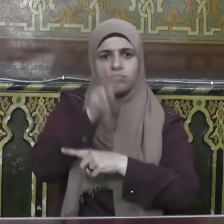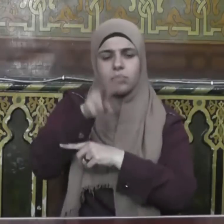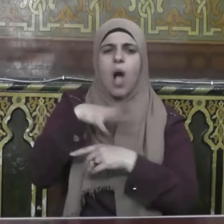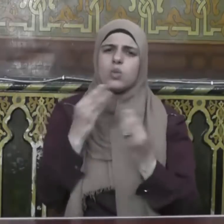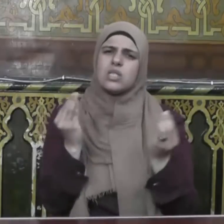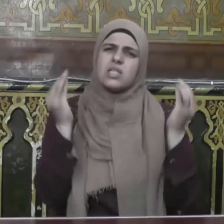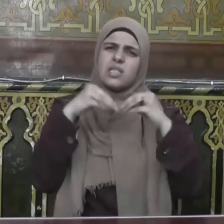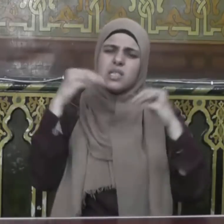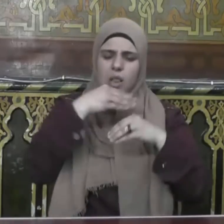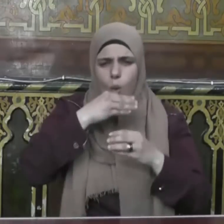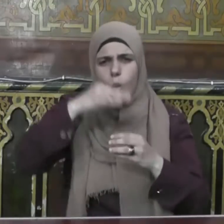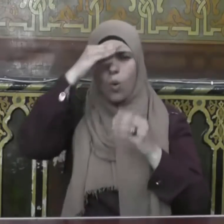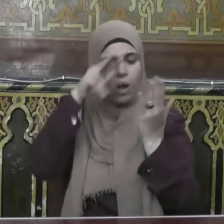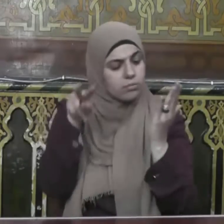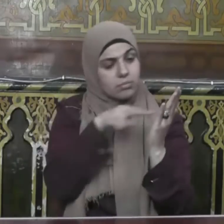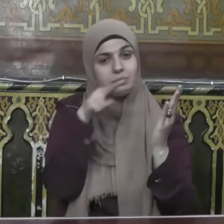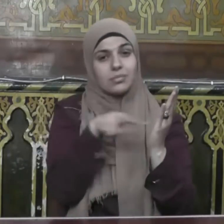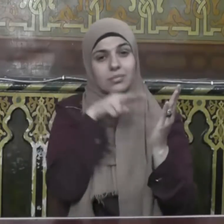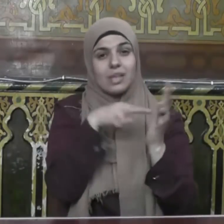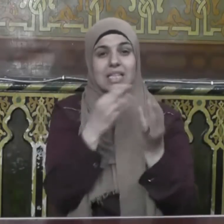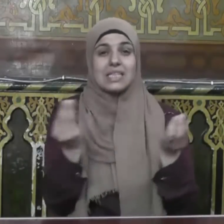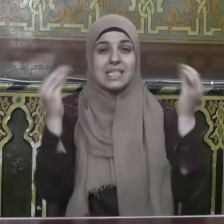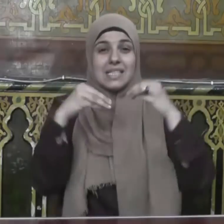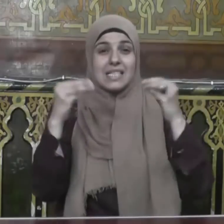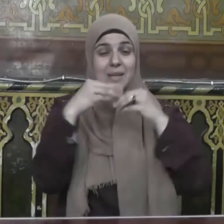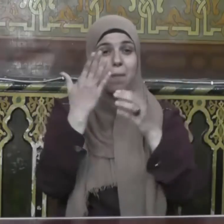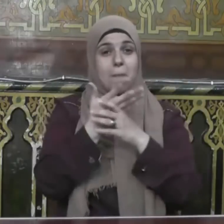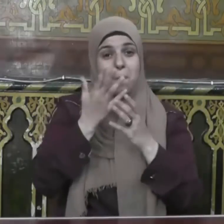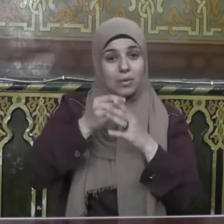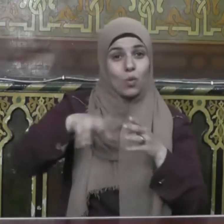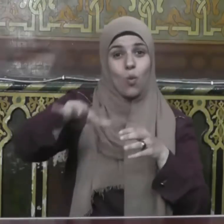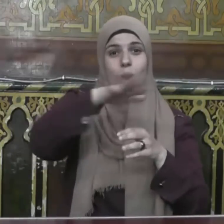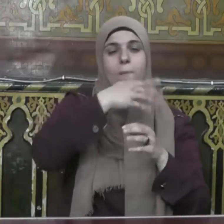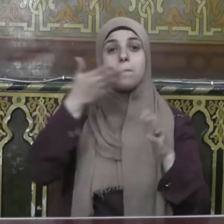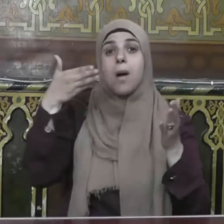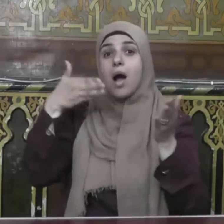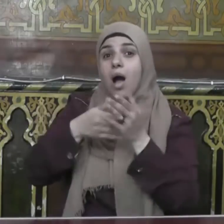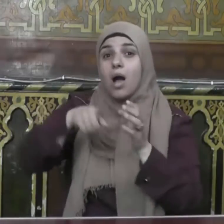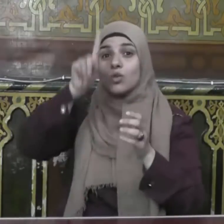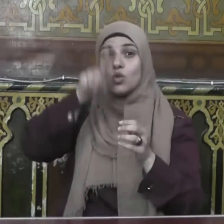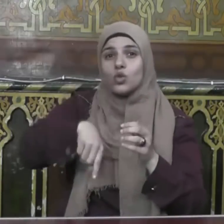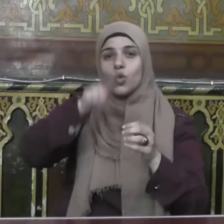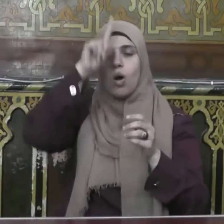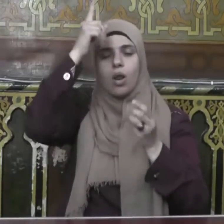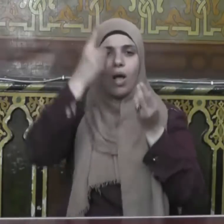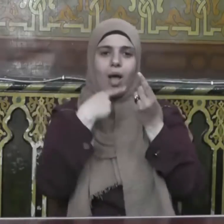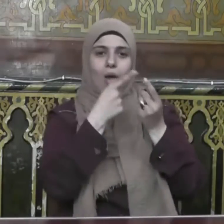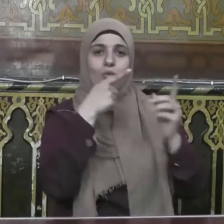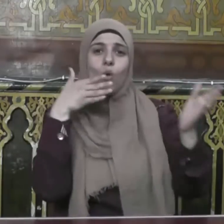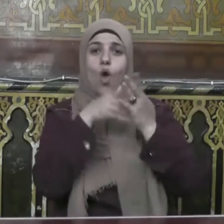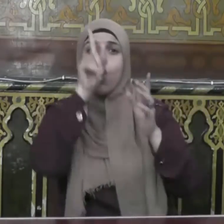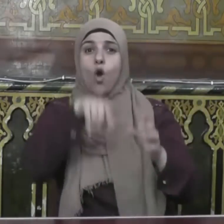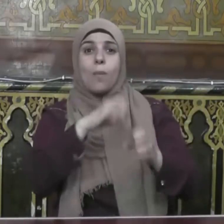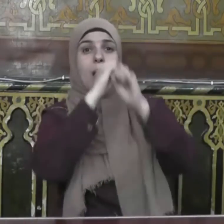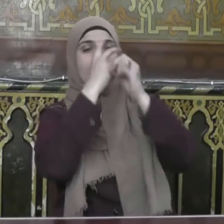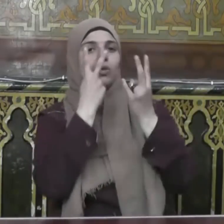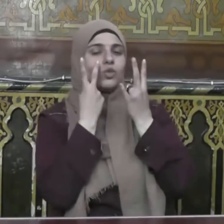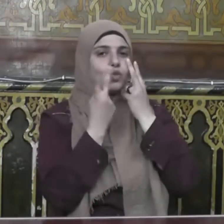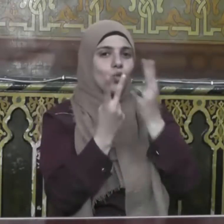عليه ورتل القرآن ترتيلا إنا سنلقي عليك قولا ثقيلا إن ناشئة الليل